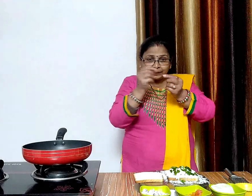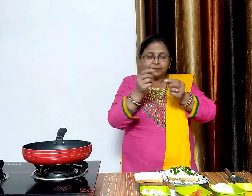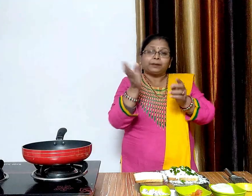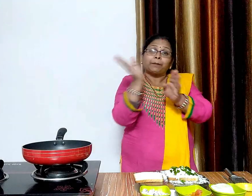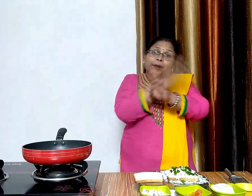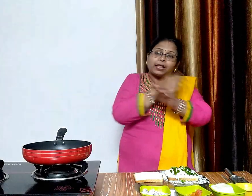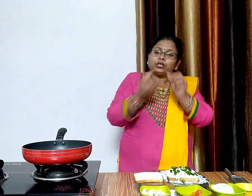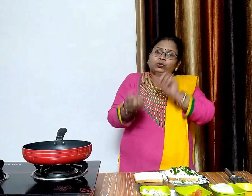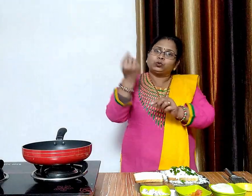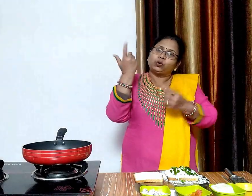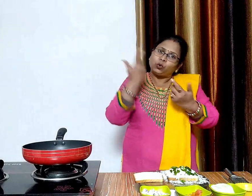ले हुए स्वीट कॉर्ण